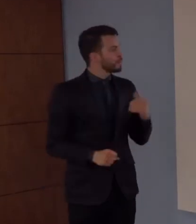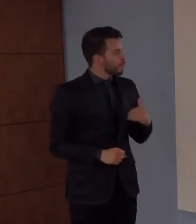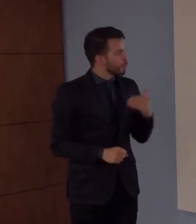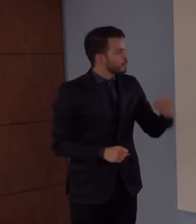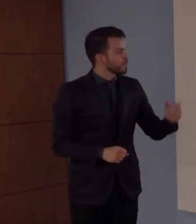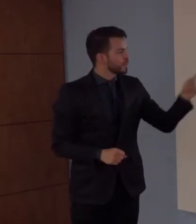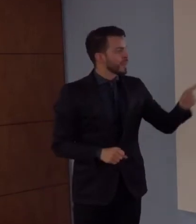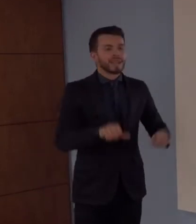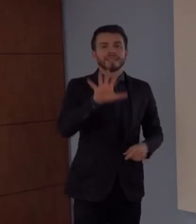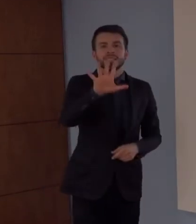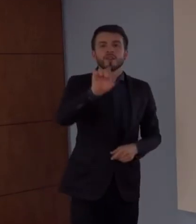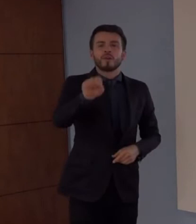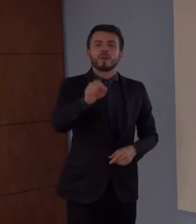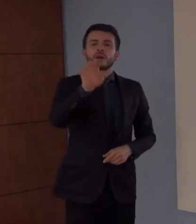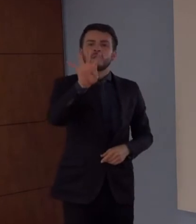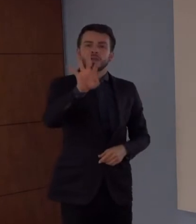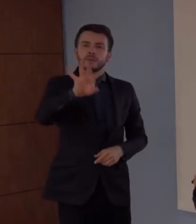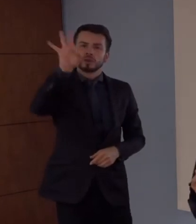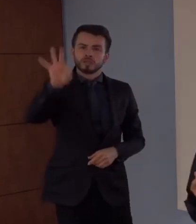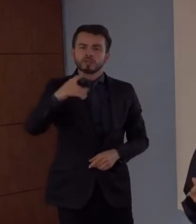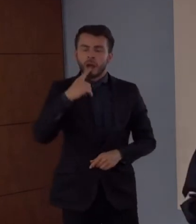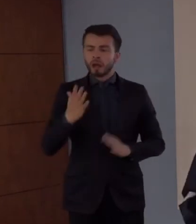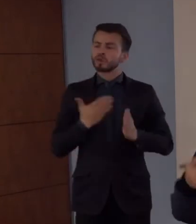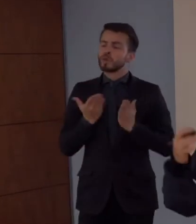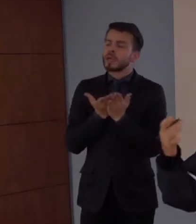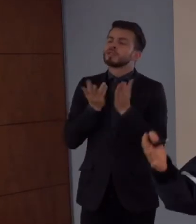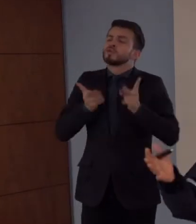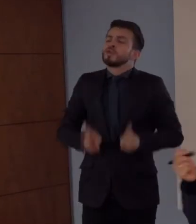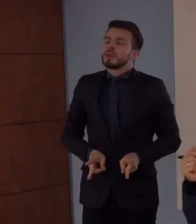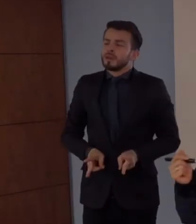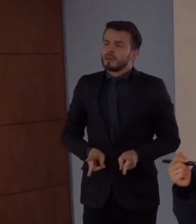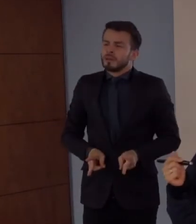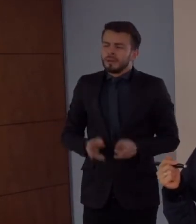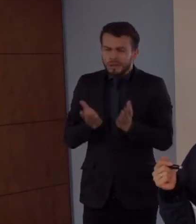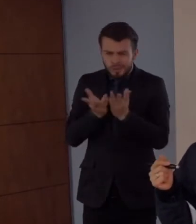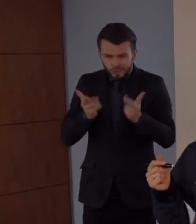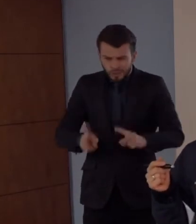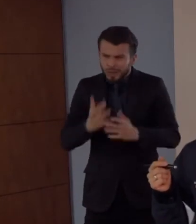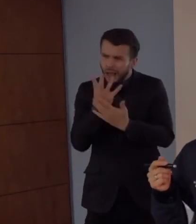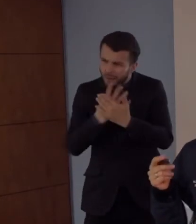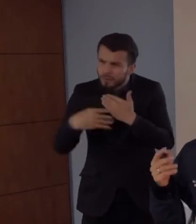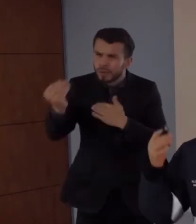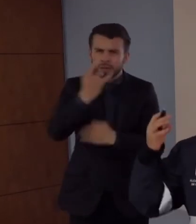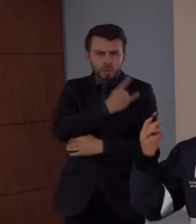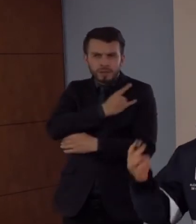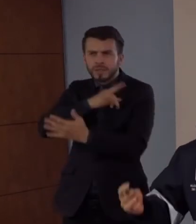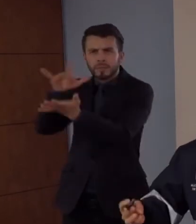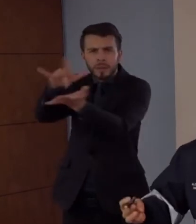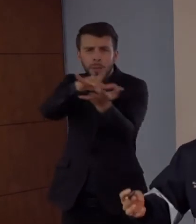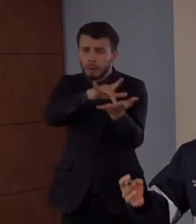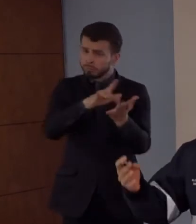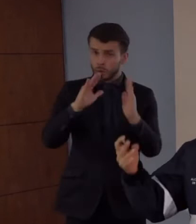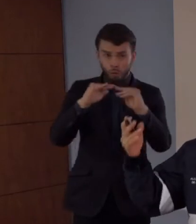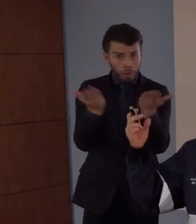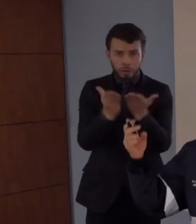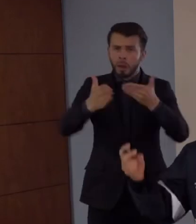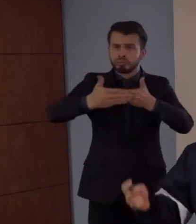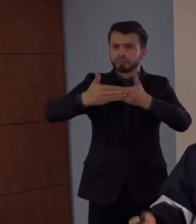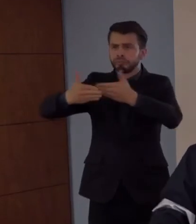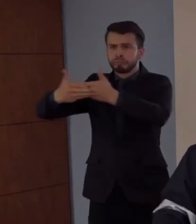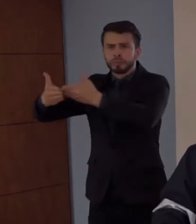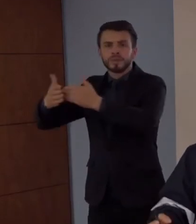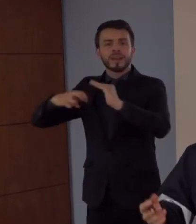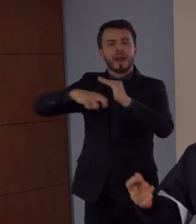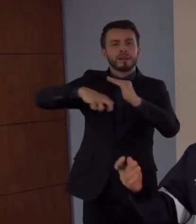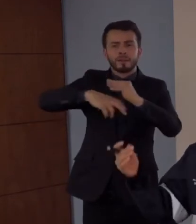que era estudiante. No estamos estudiando. Estamos estudiando en casa. Ni los colegios están abiertos, ni los